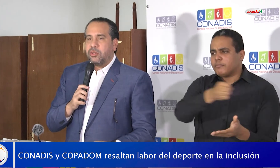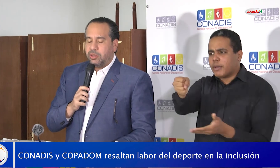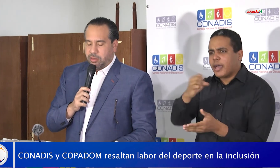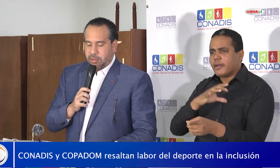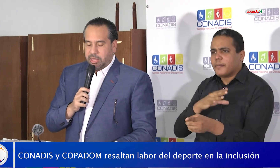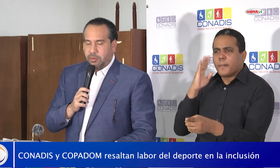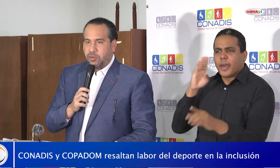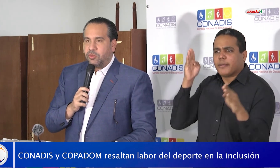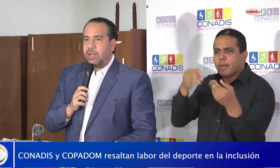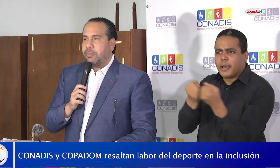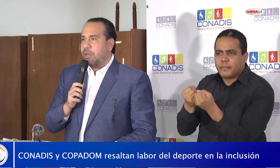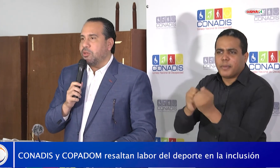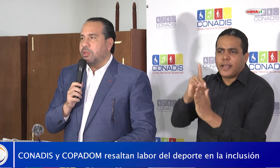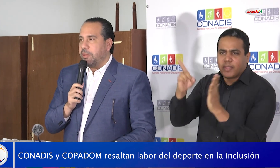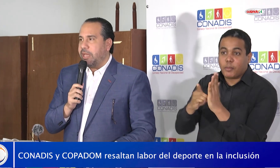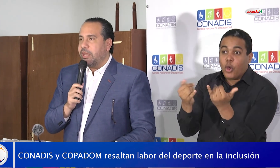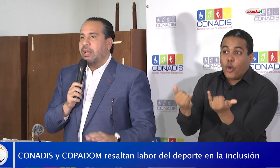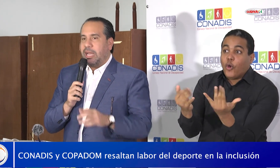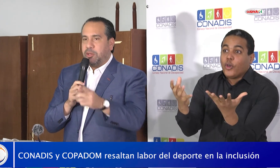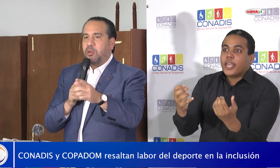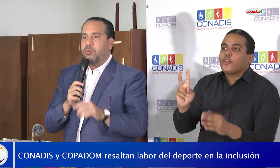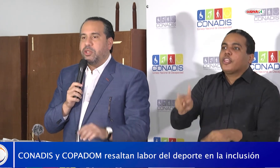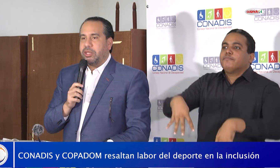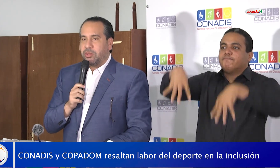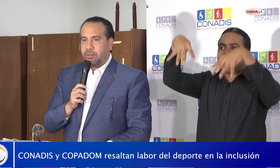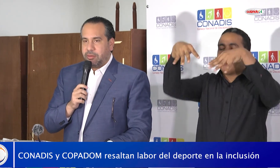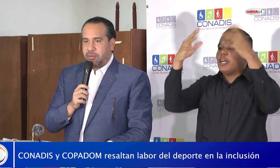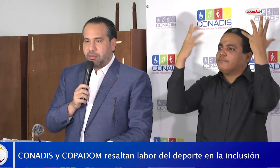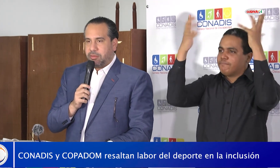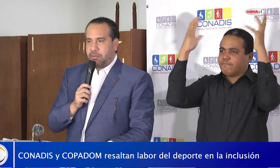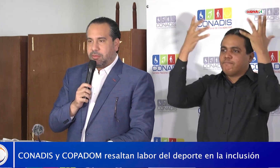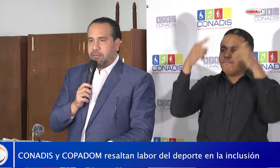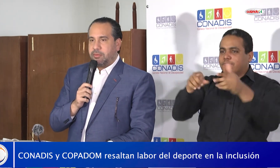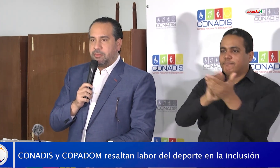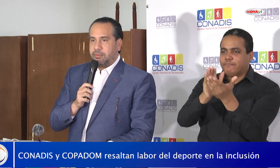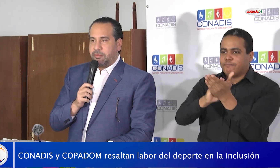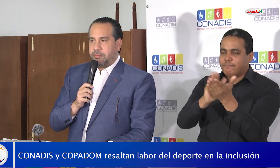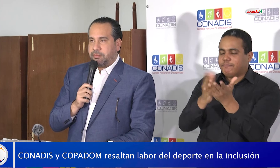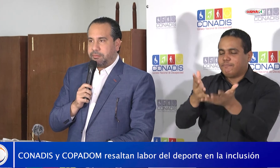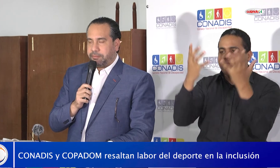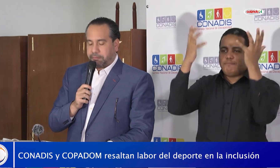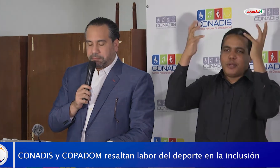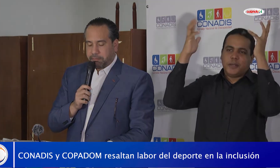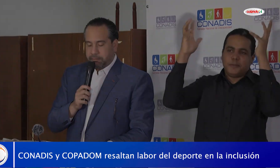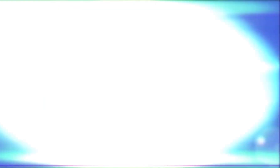nosotros le demos un aplauso de pie a estos dos muchachos. Aplausos.